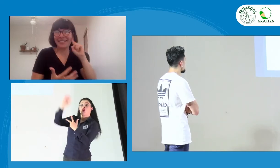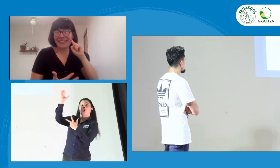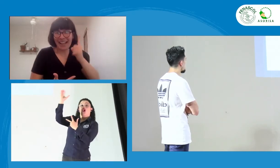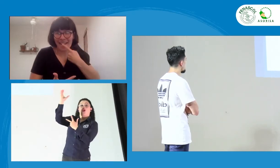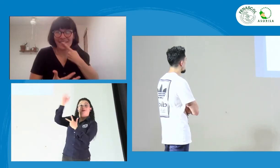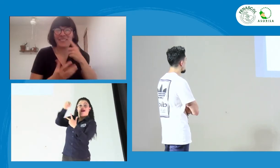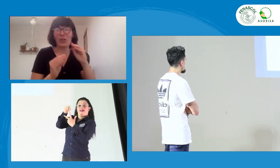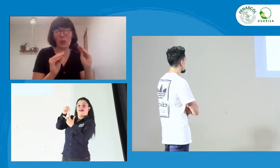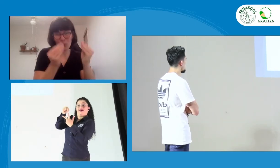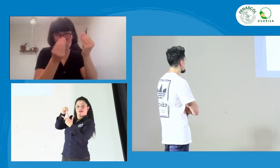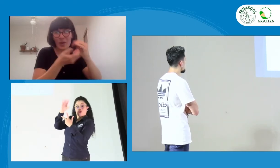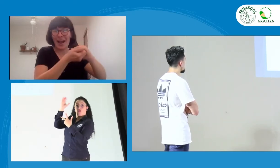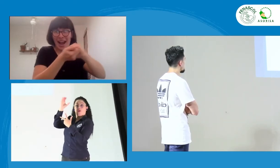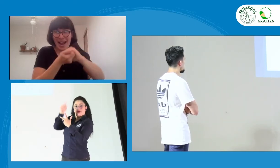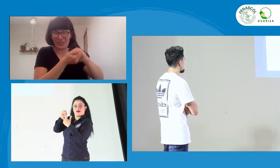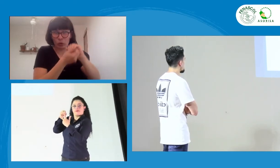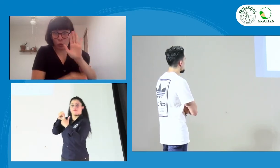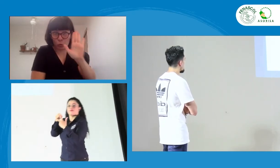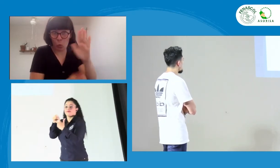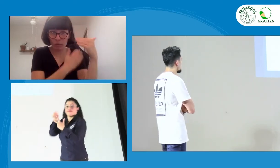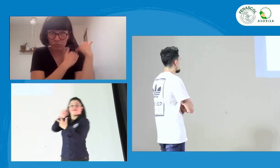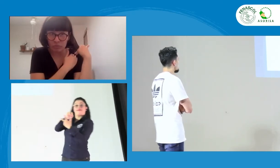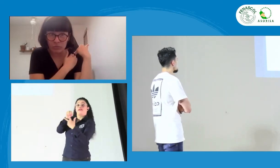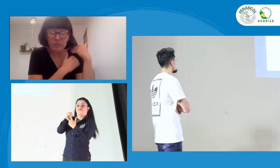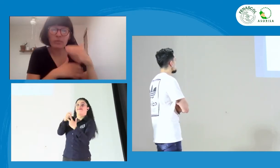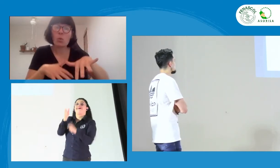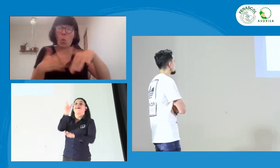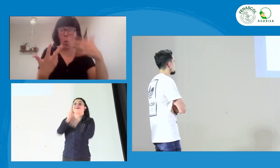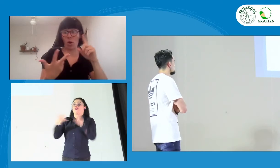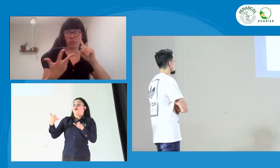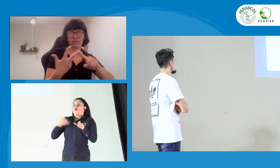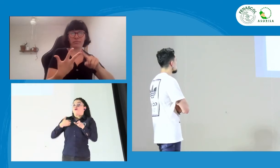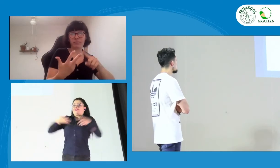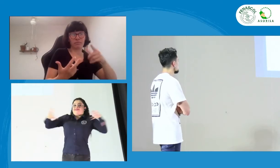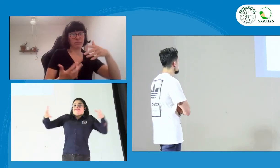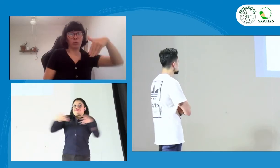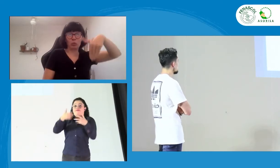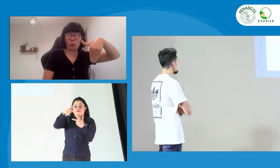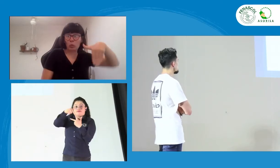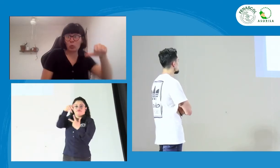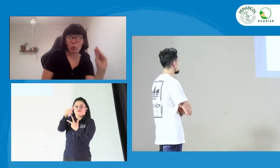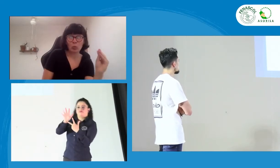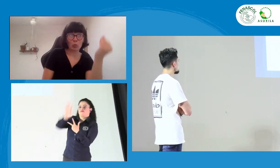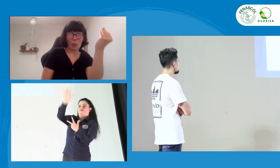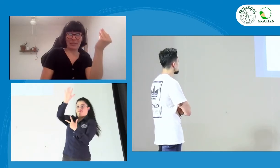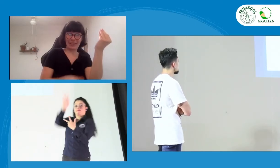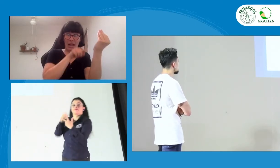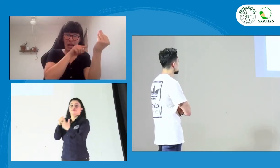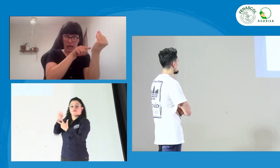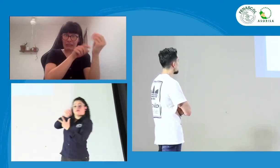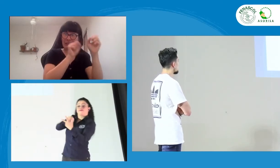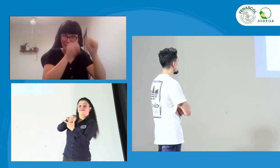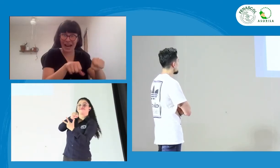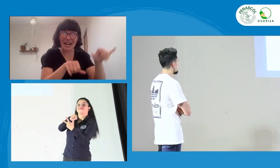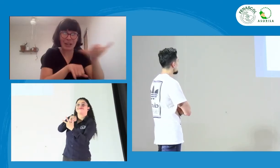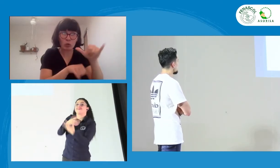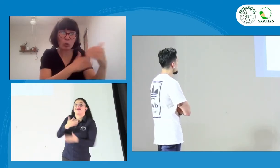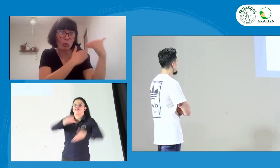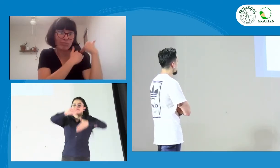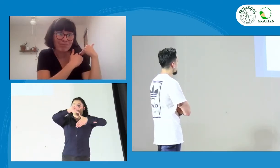ejemplo, nivel local en Bogotá, nivel nacional en toda Colombia con la Asociación de Sordos. Y ya lo tercero tiene que ver, por ejemplo, con